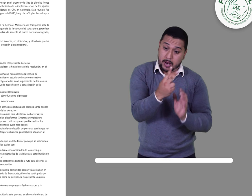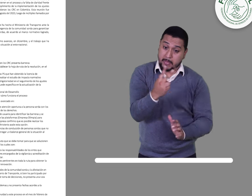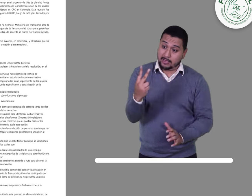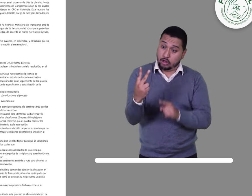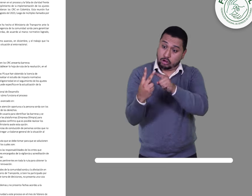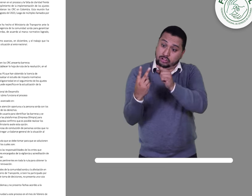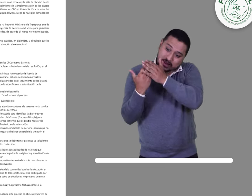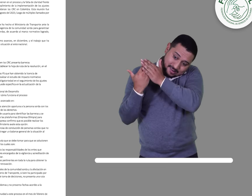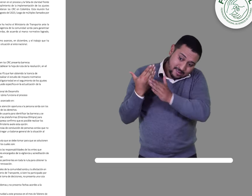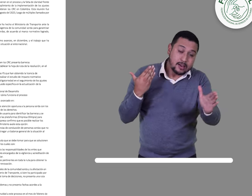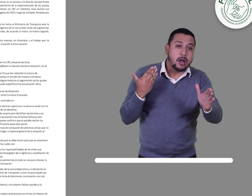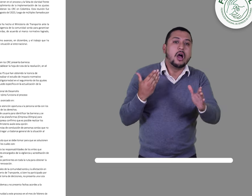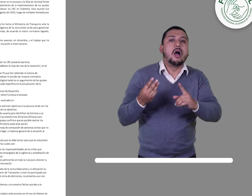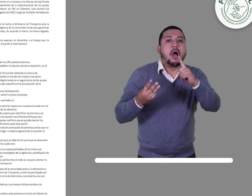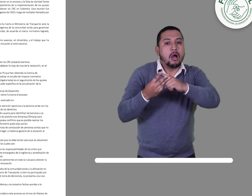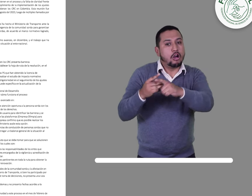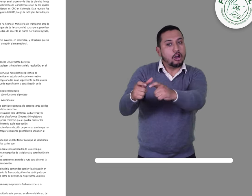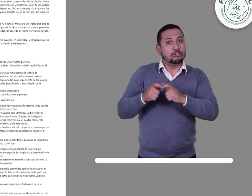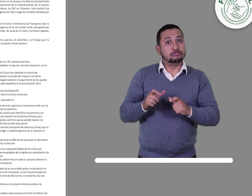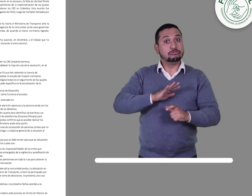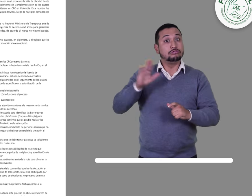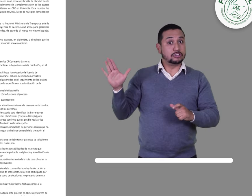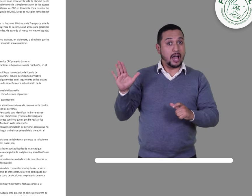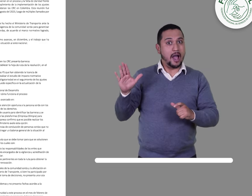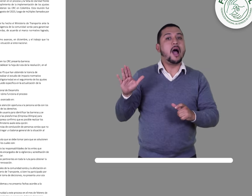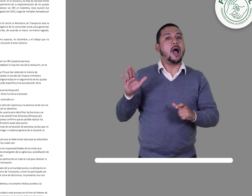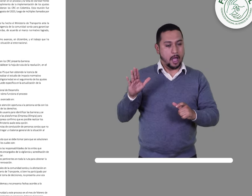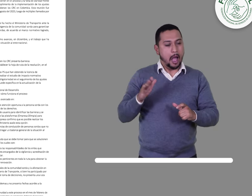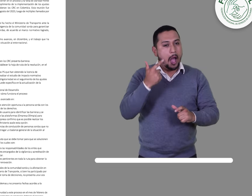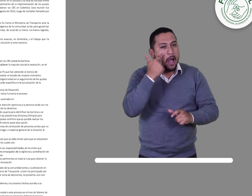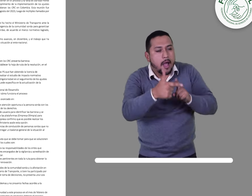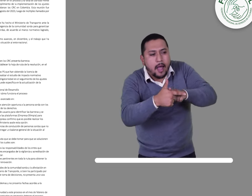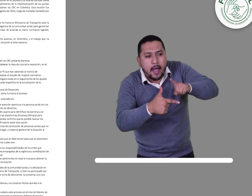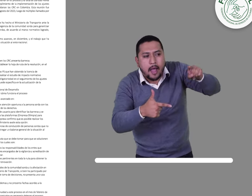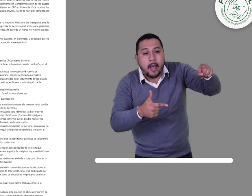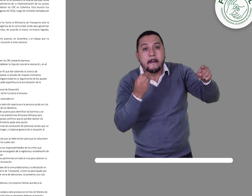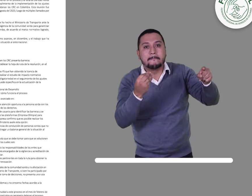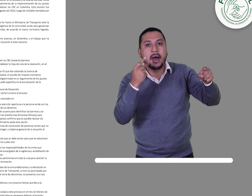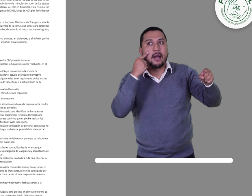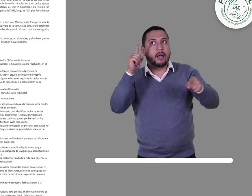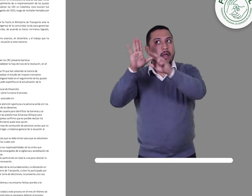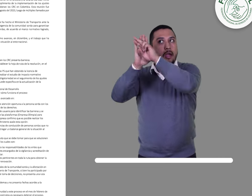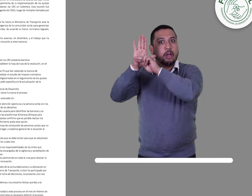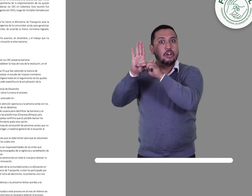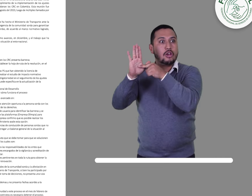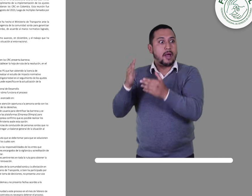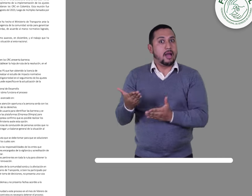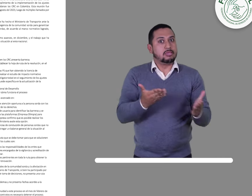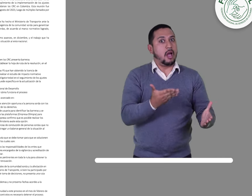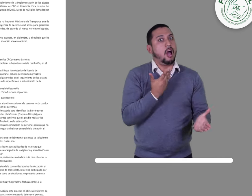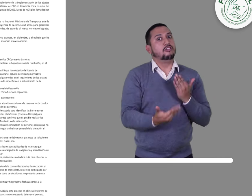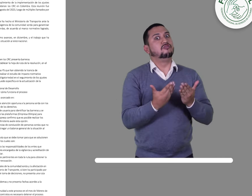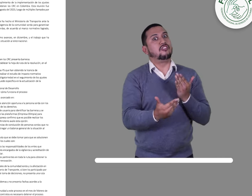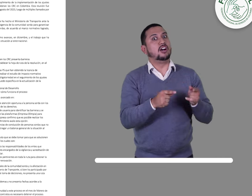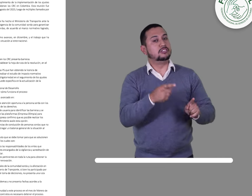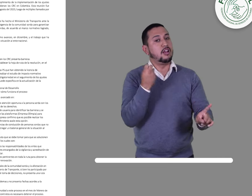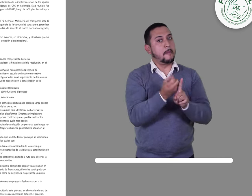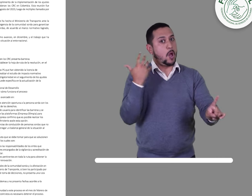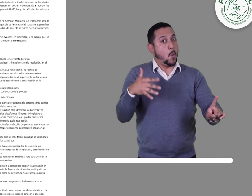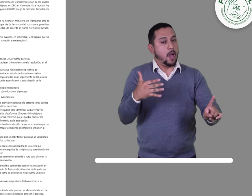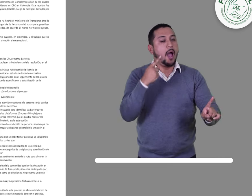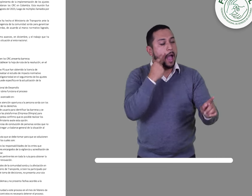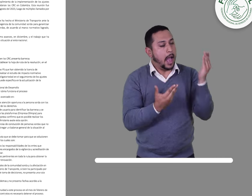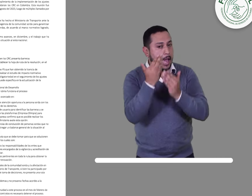obtenido la licencia de conducción desde el año 2022 para realizar el estudio de impacto normativo.